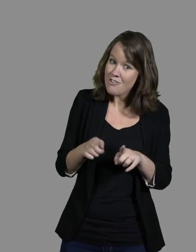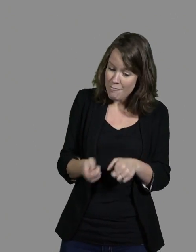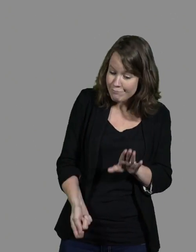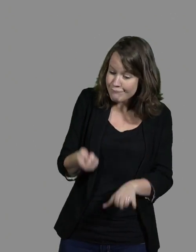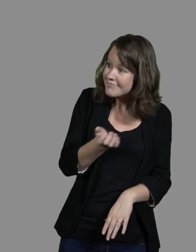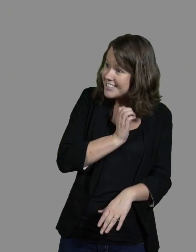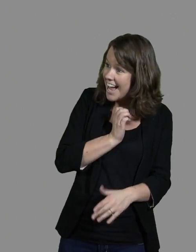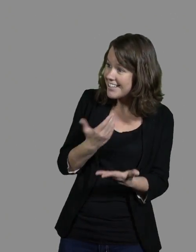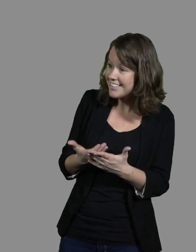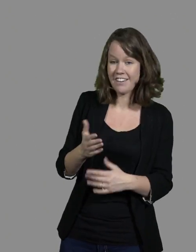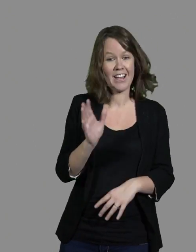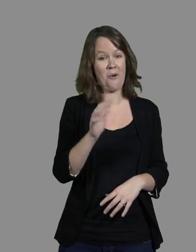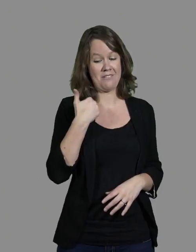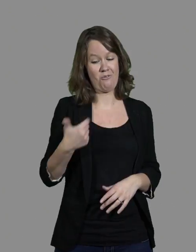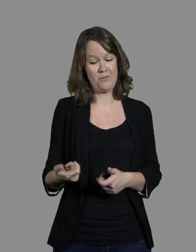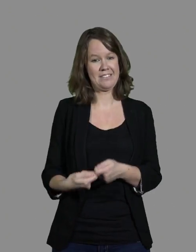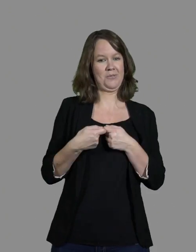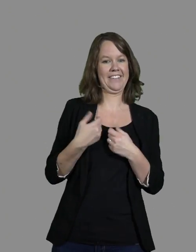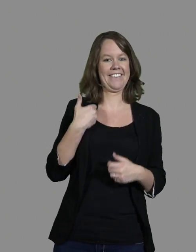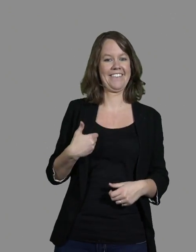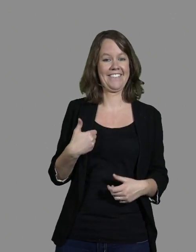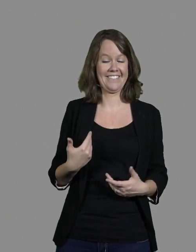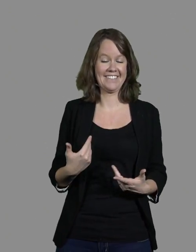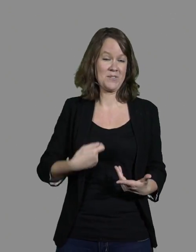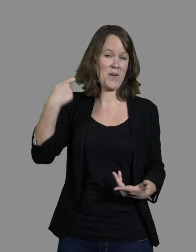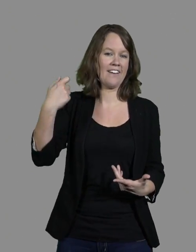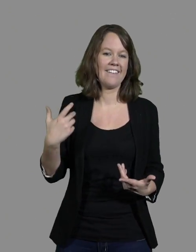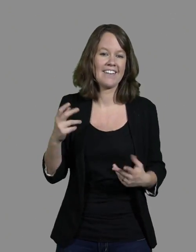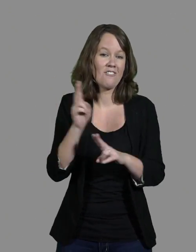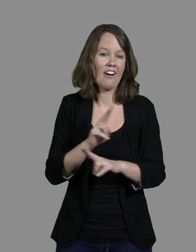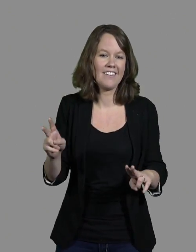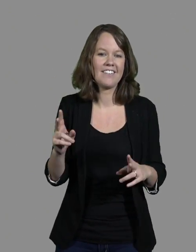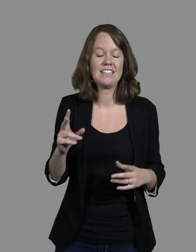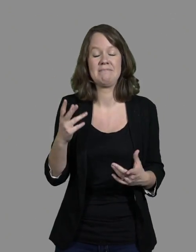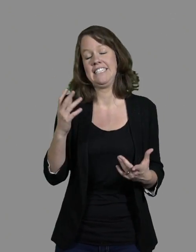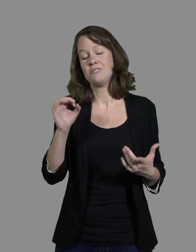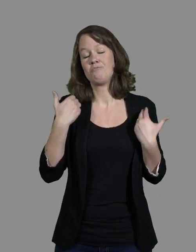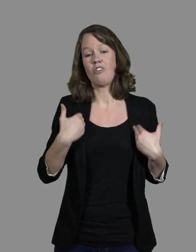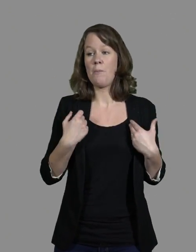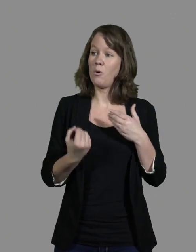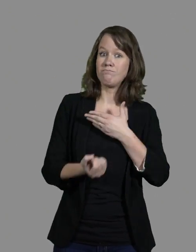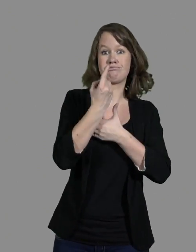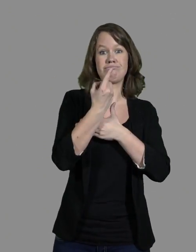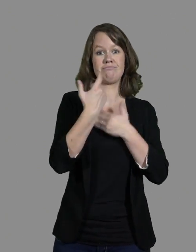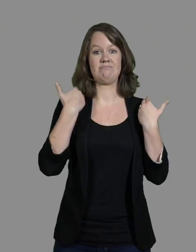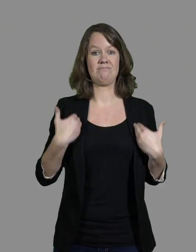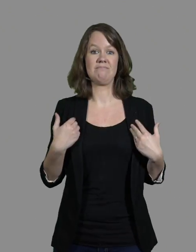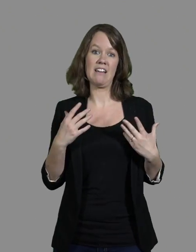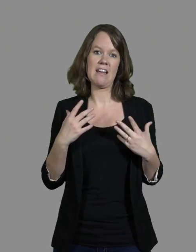» Donc, c'est ça qui est marrant. C'est, en fait, oui, j'ai une particularité. Mais si on veut, c'est ma force.